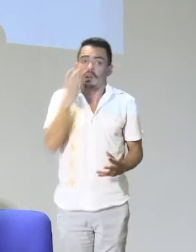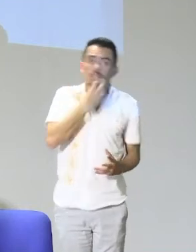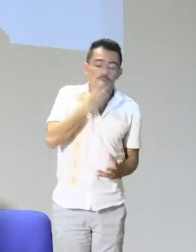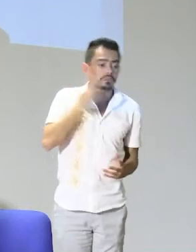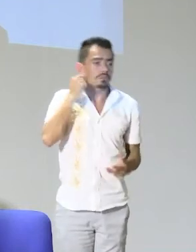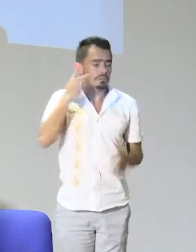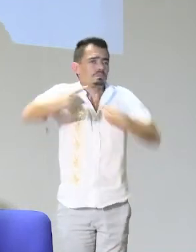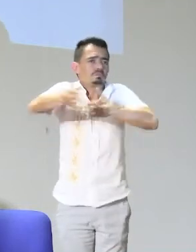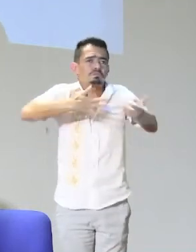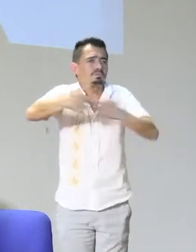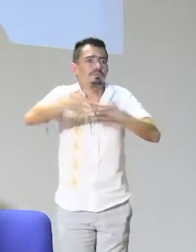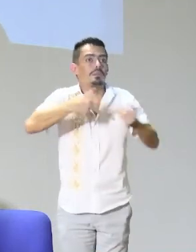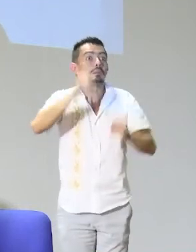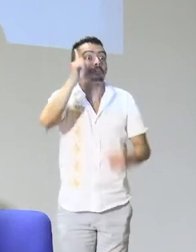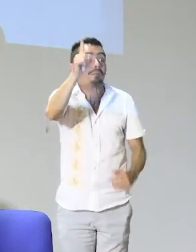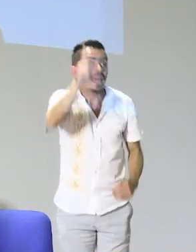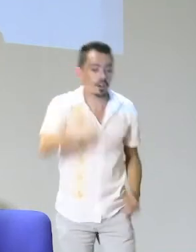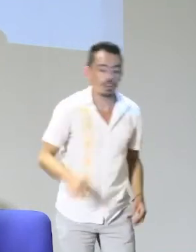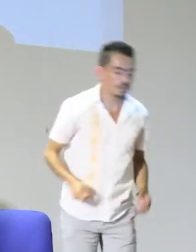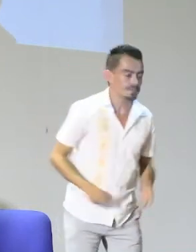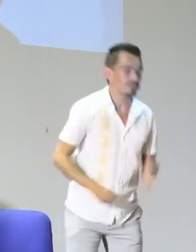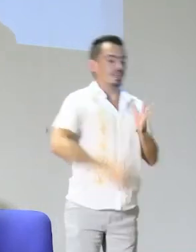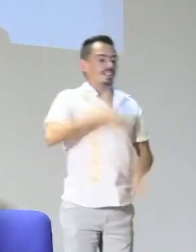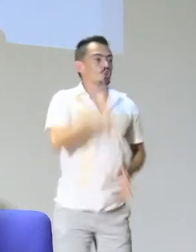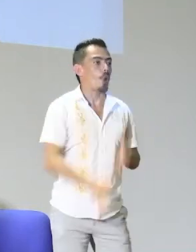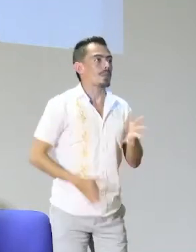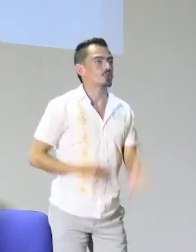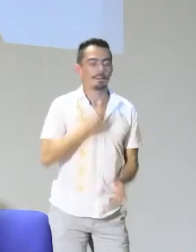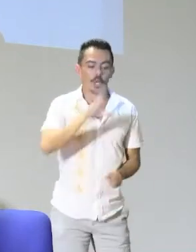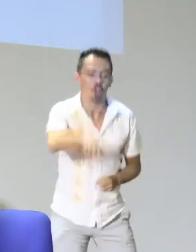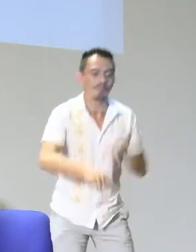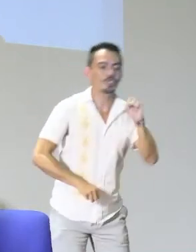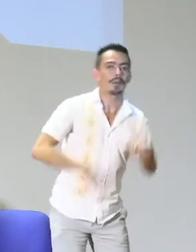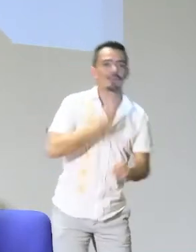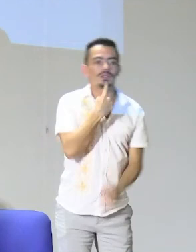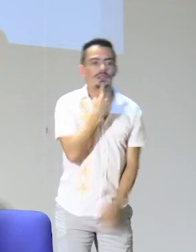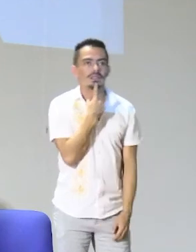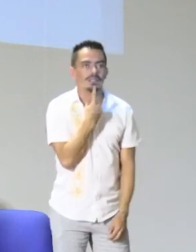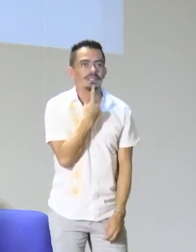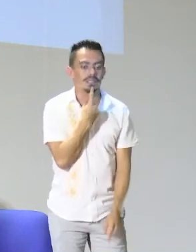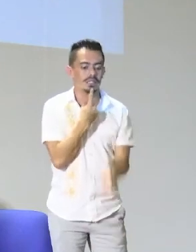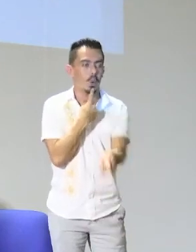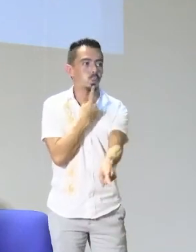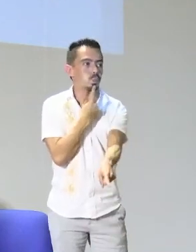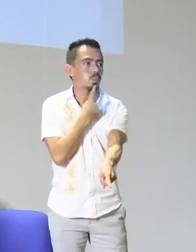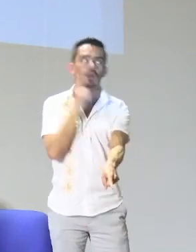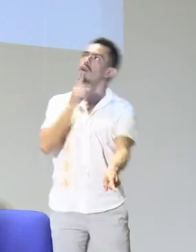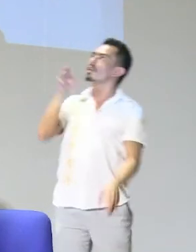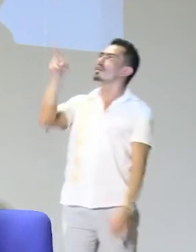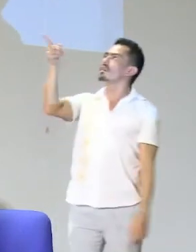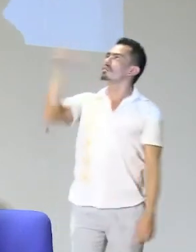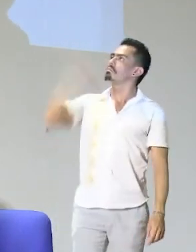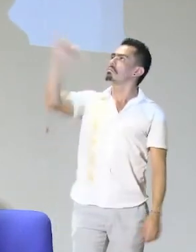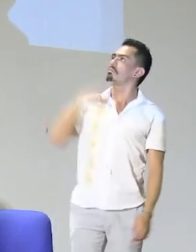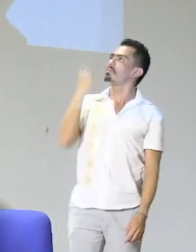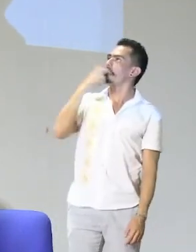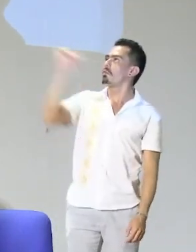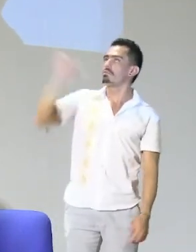entonces, sin importar si es hipoacúsico o es oralizado, puede tener el modelo